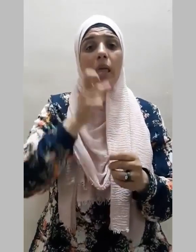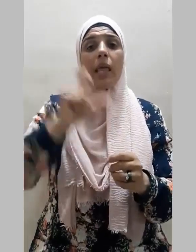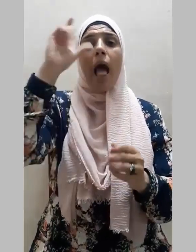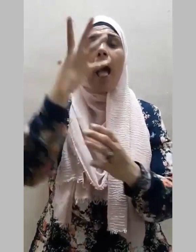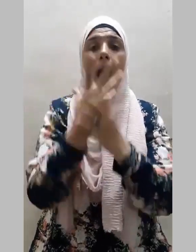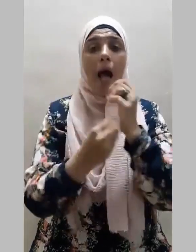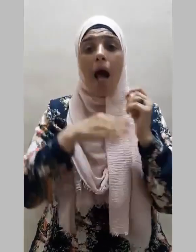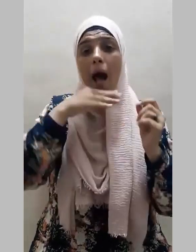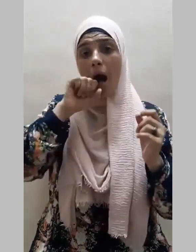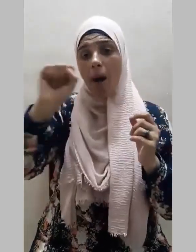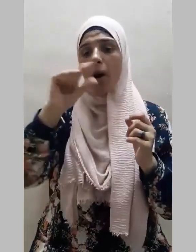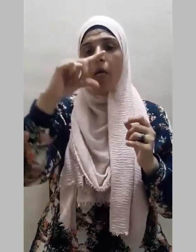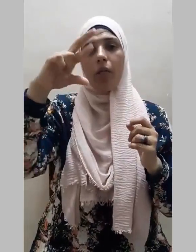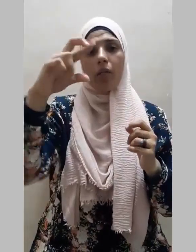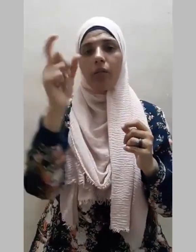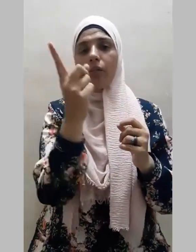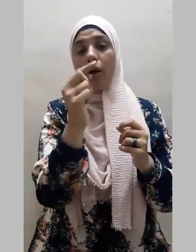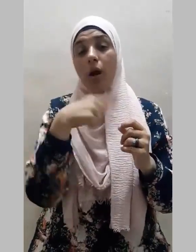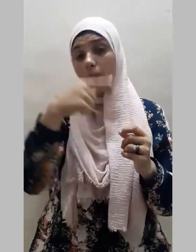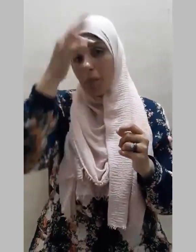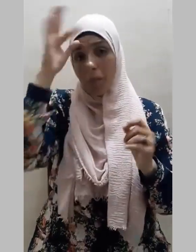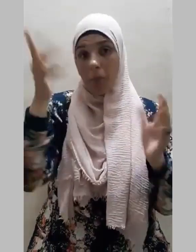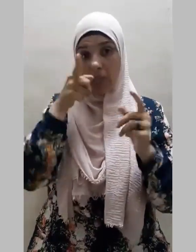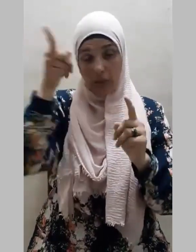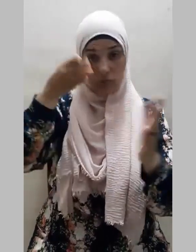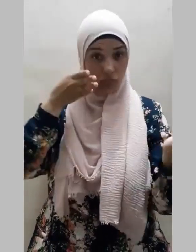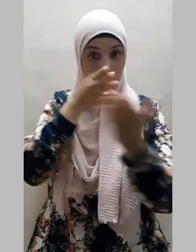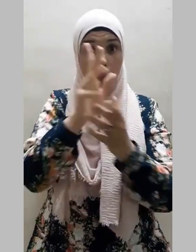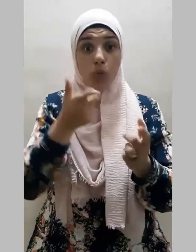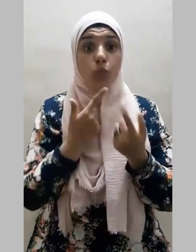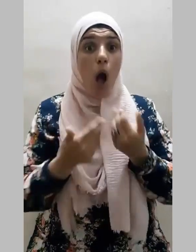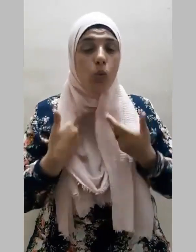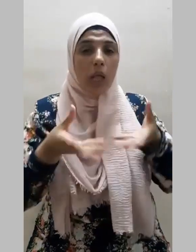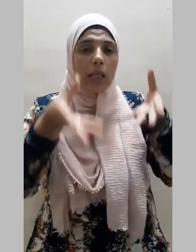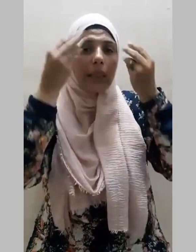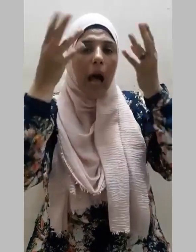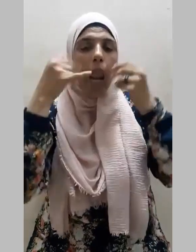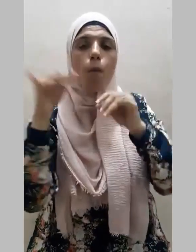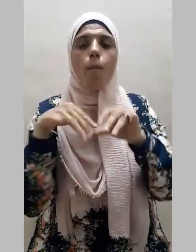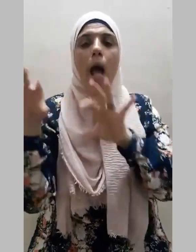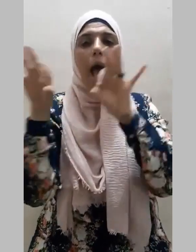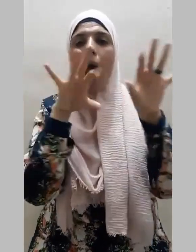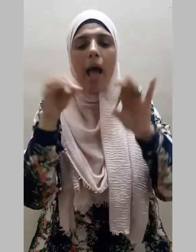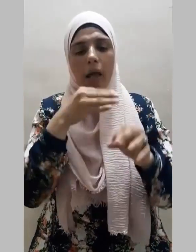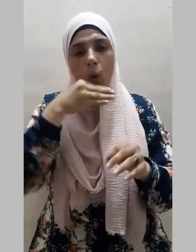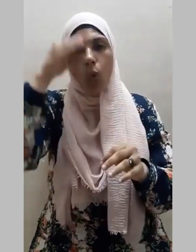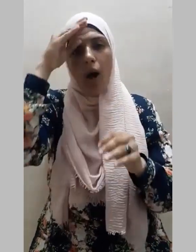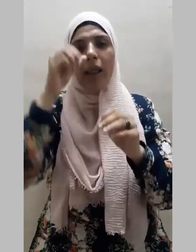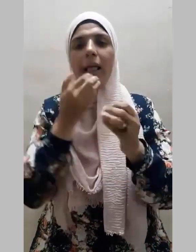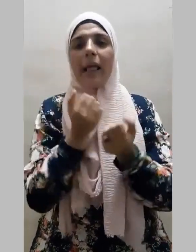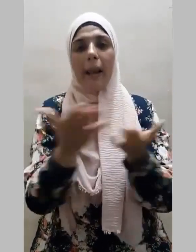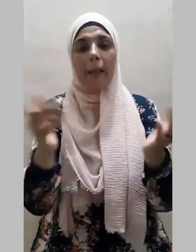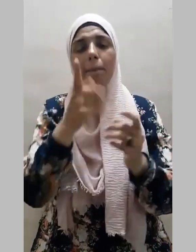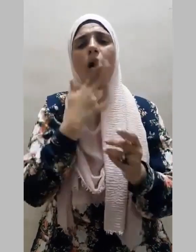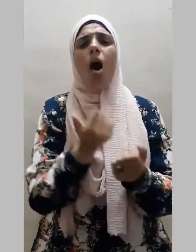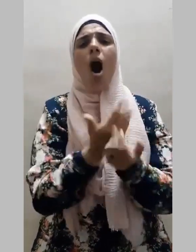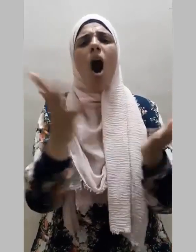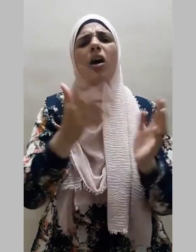لأن تغدوا فتعلم آية من كتاب الله خير لك من أن